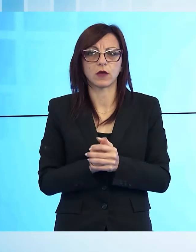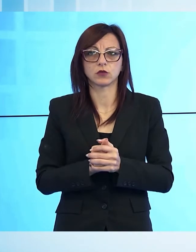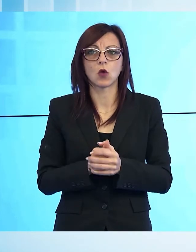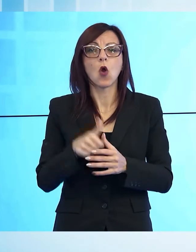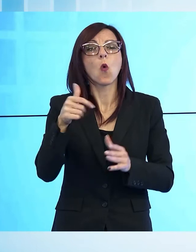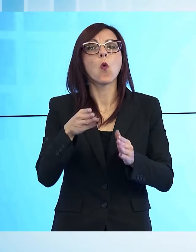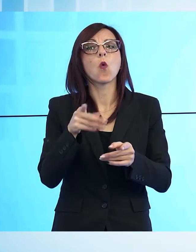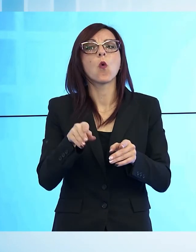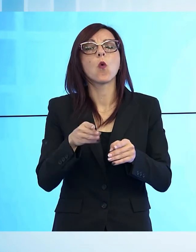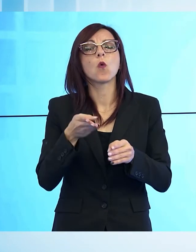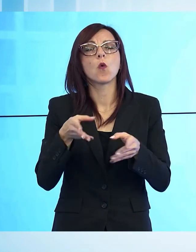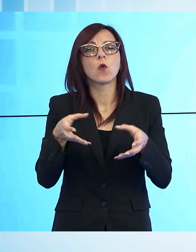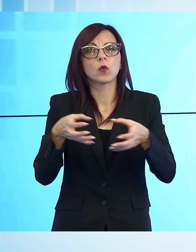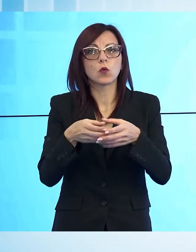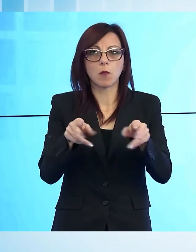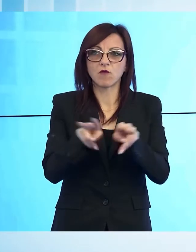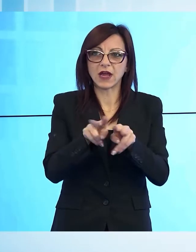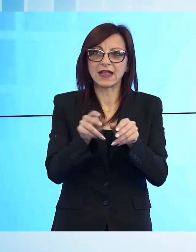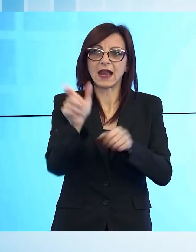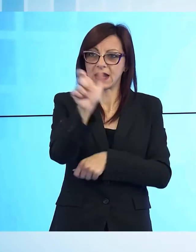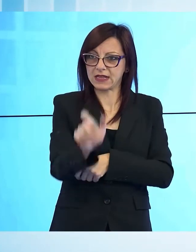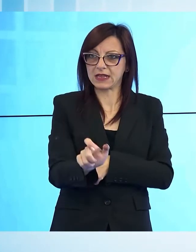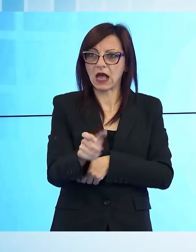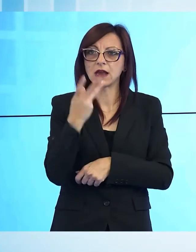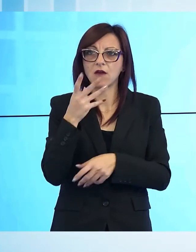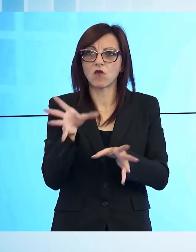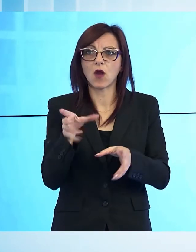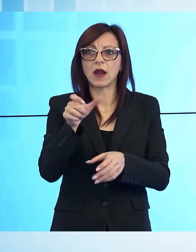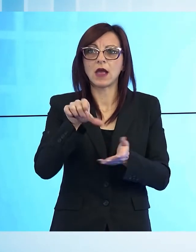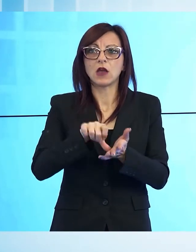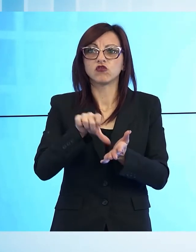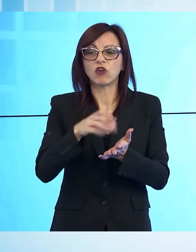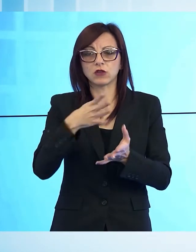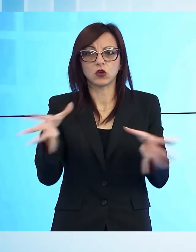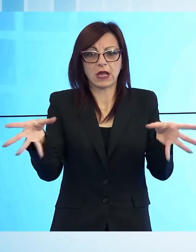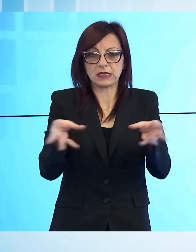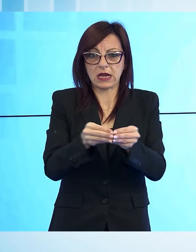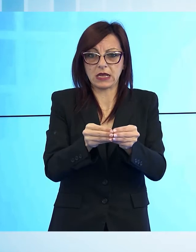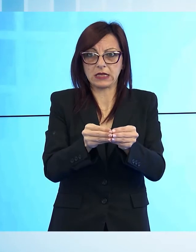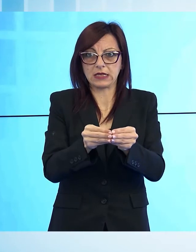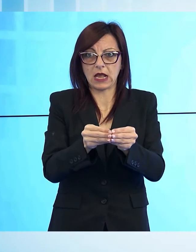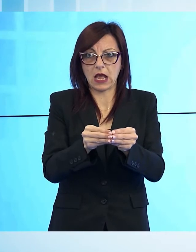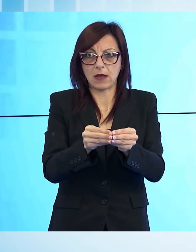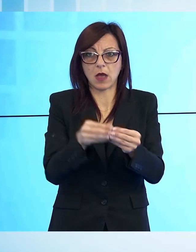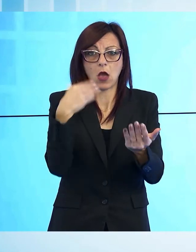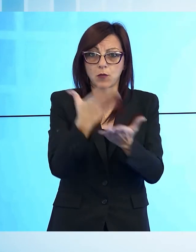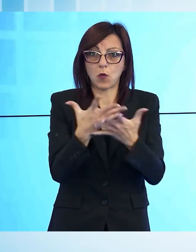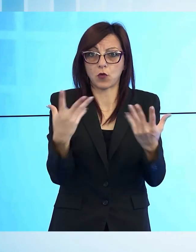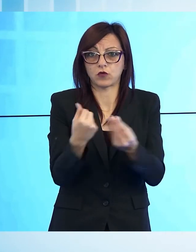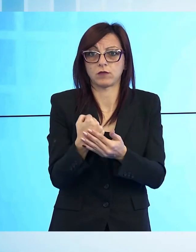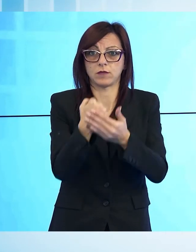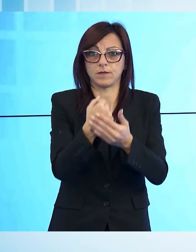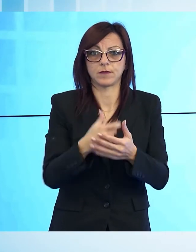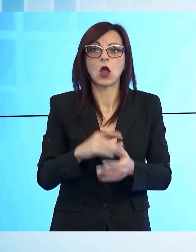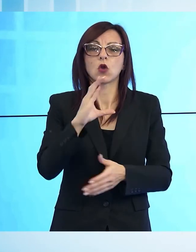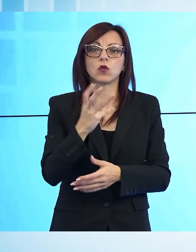subito teso la mano a Bigongiari per ricompattare il centrodestra. Avrei preferito poter portare a termine il mio mandato, ha commentato Coluccini,